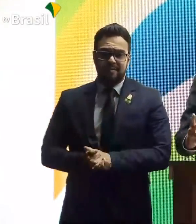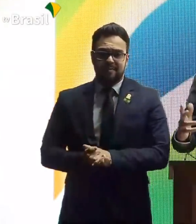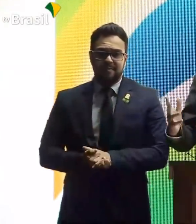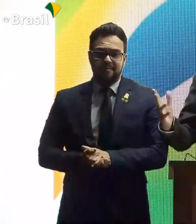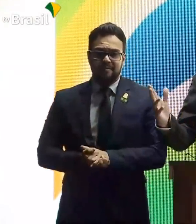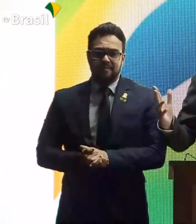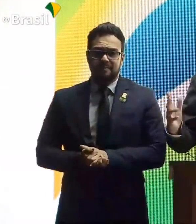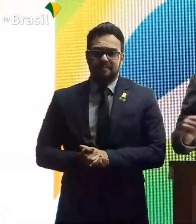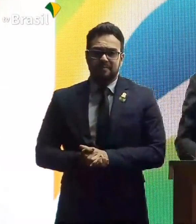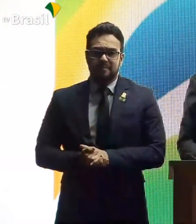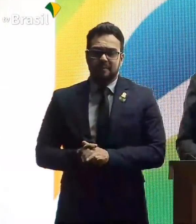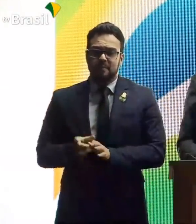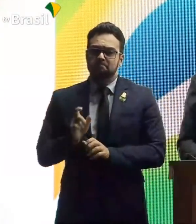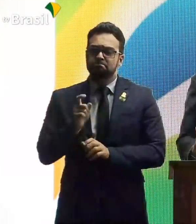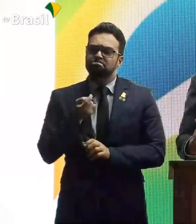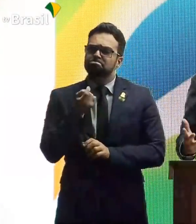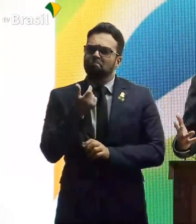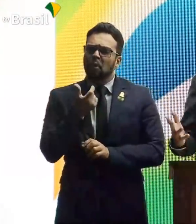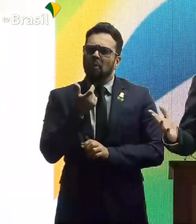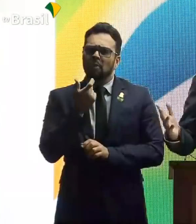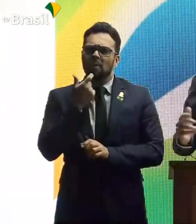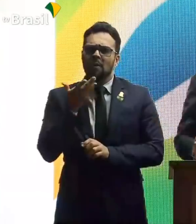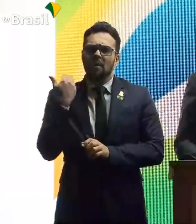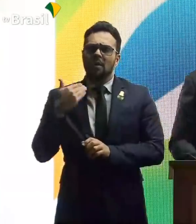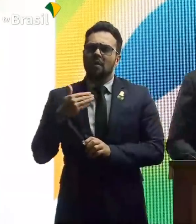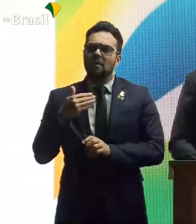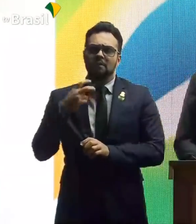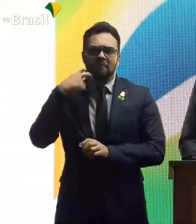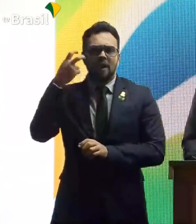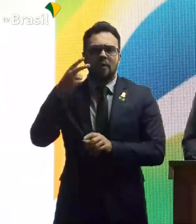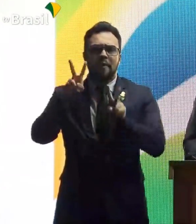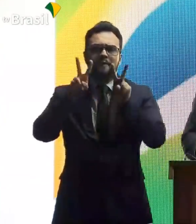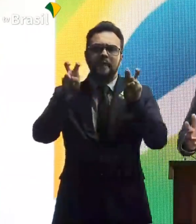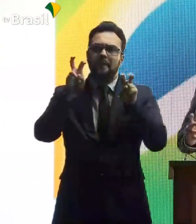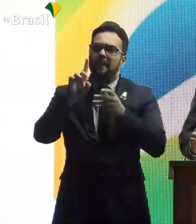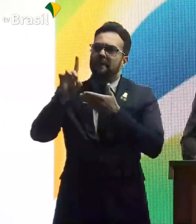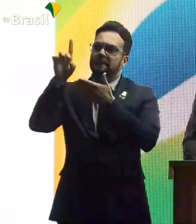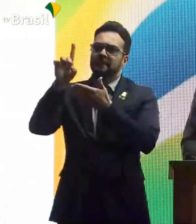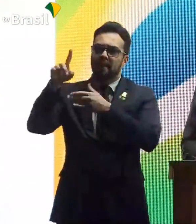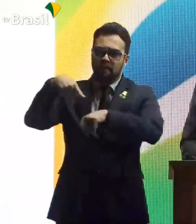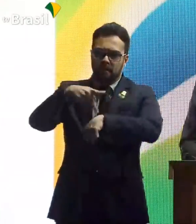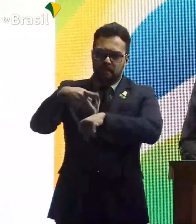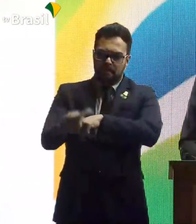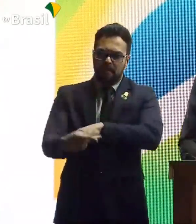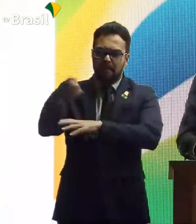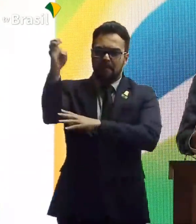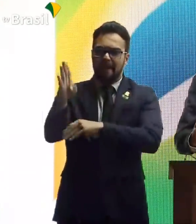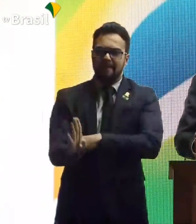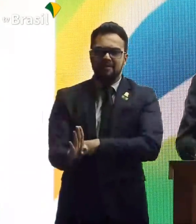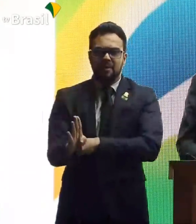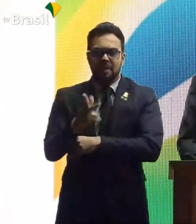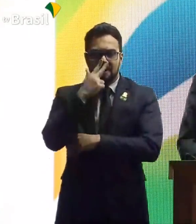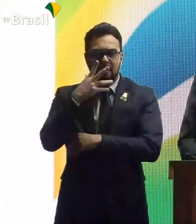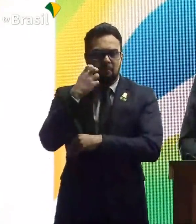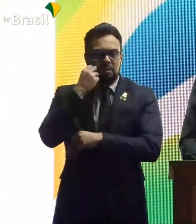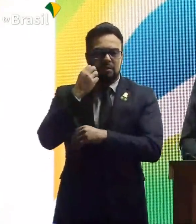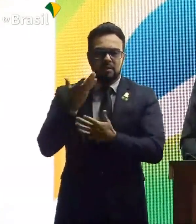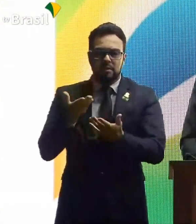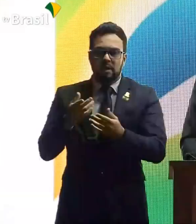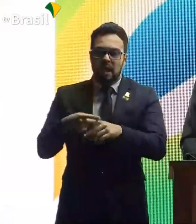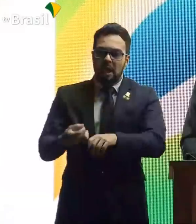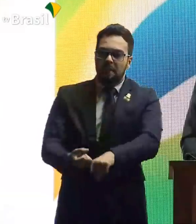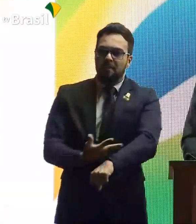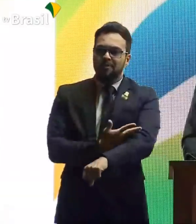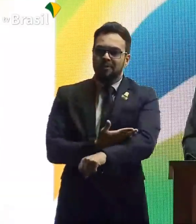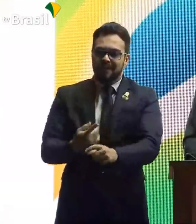Até pouco tínhamos vergonha de falar isso. Deus, pátria, família. Brasil. Se emocionar quando cantar